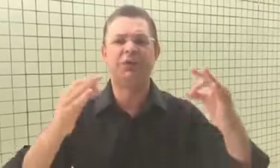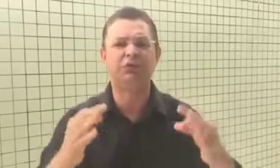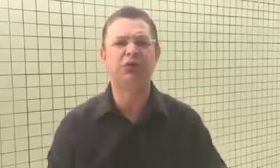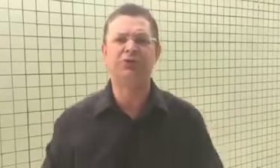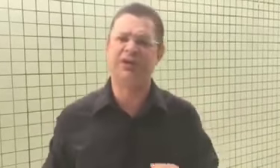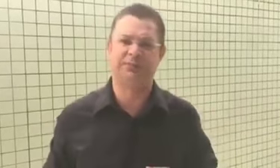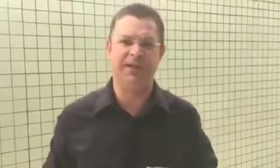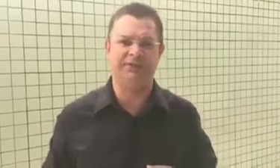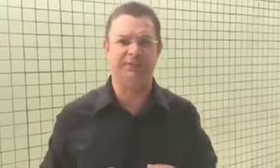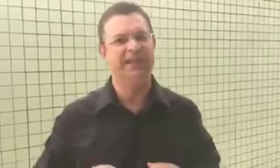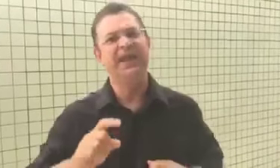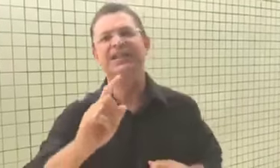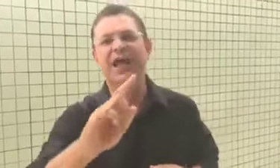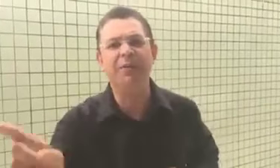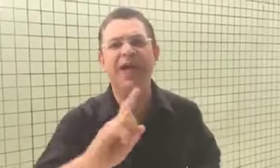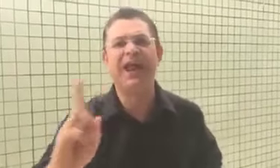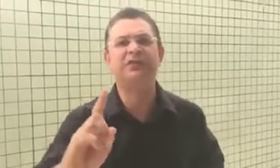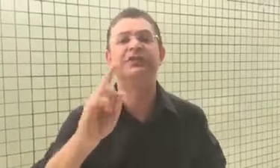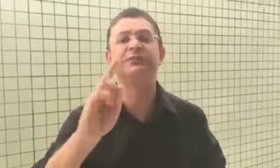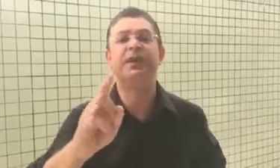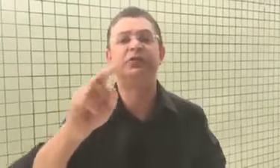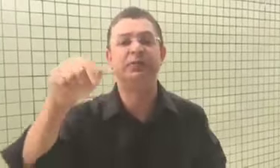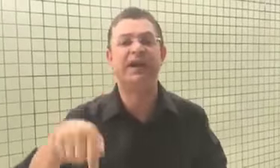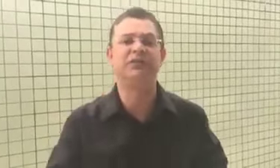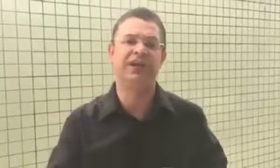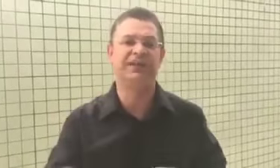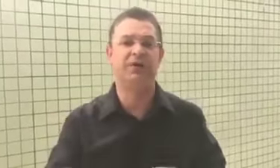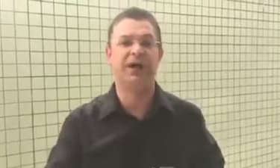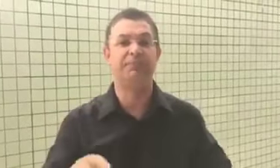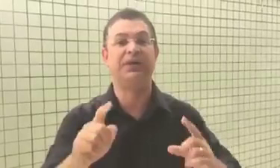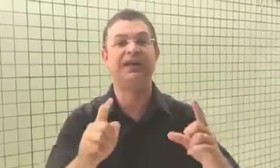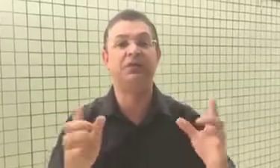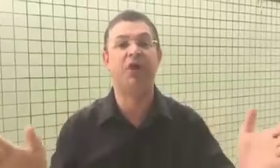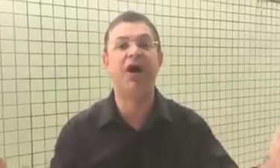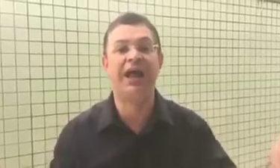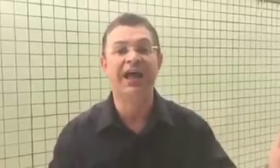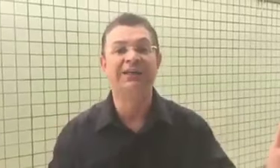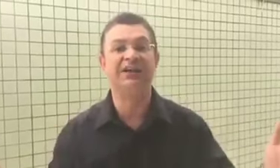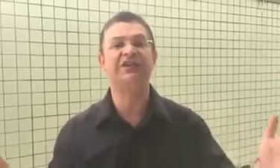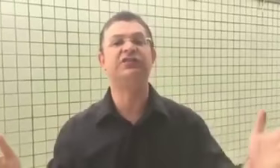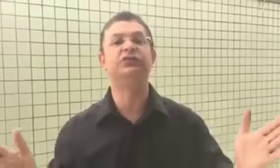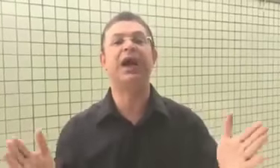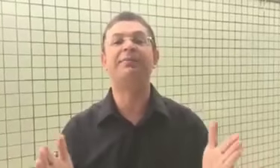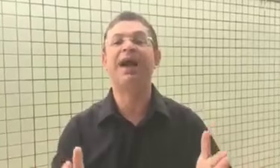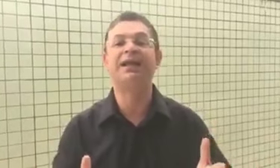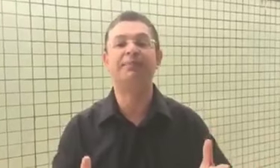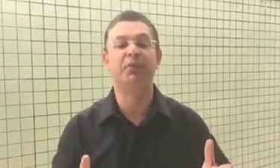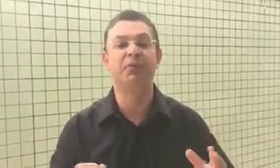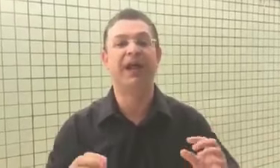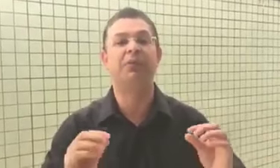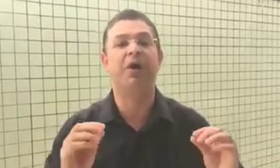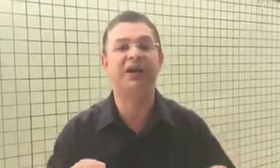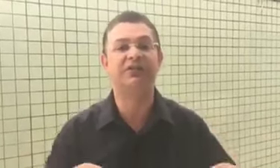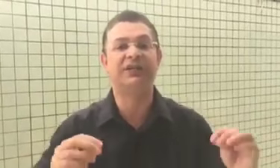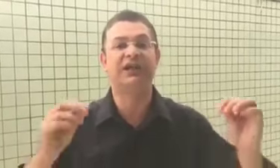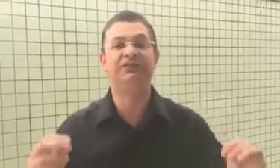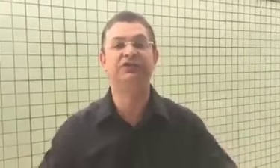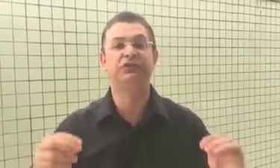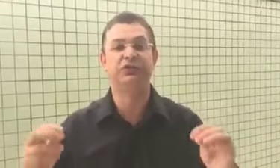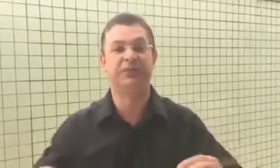com todo respeito, não merecem o respeito do Brasil nessa hora, porque essa é uma hora da gente enxugar a máquina pública. É uma hora do sacrifício de todos os